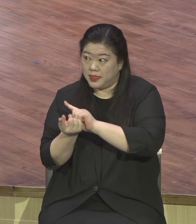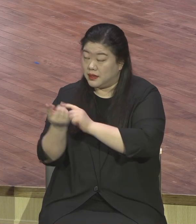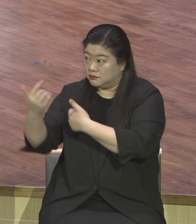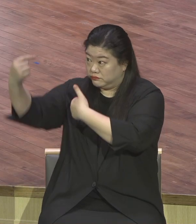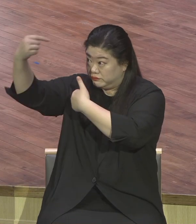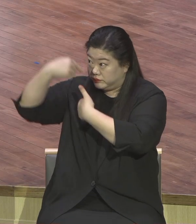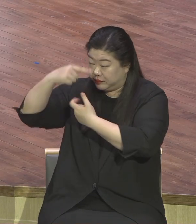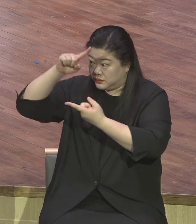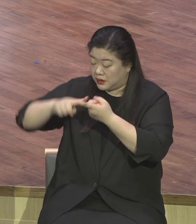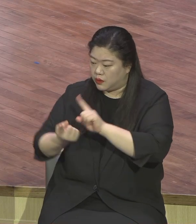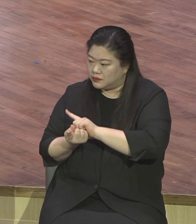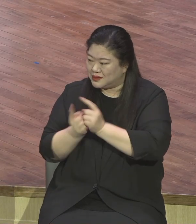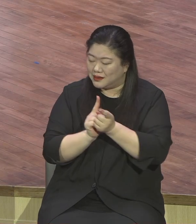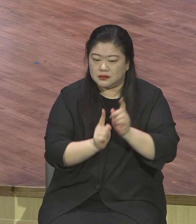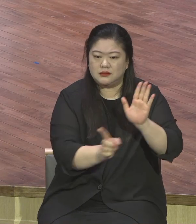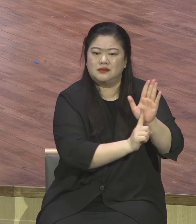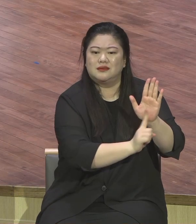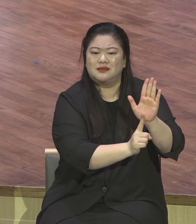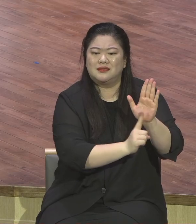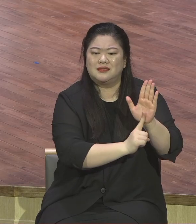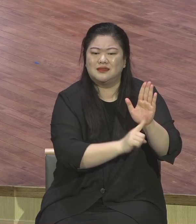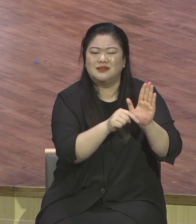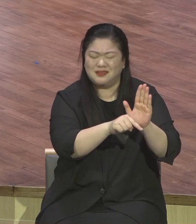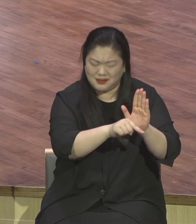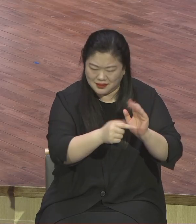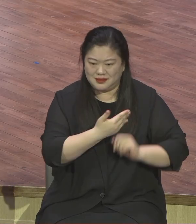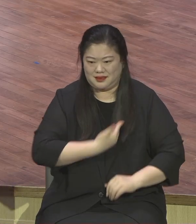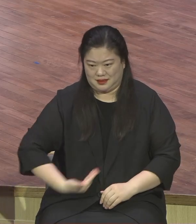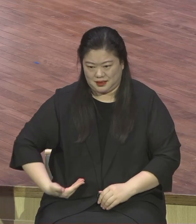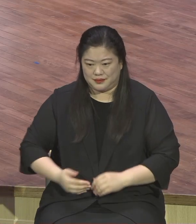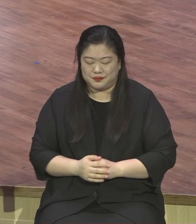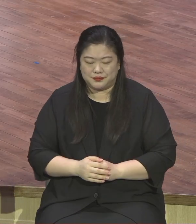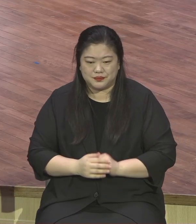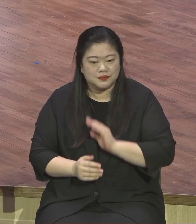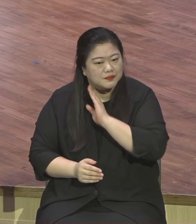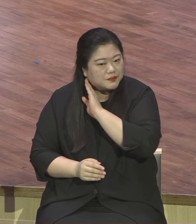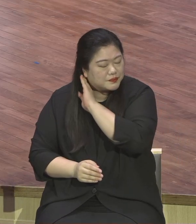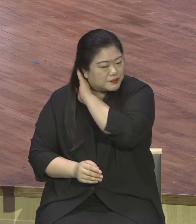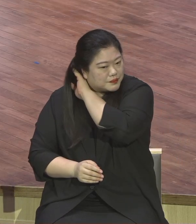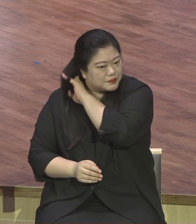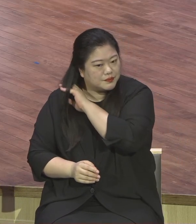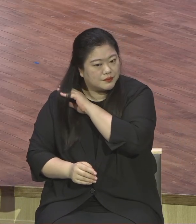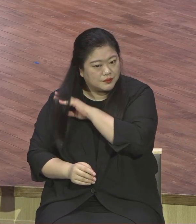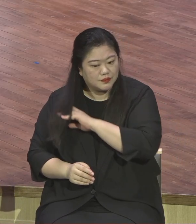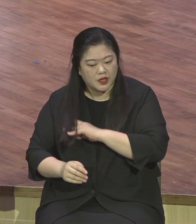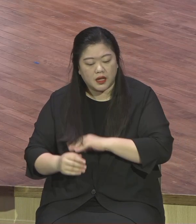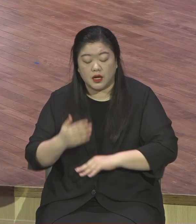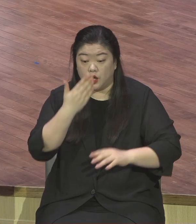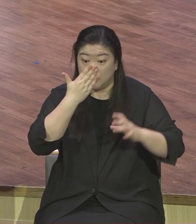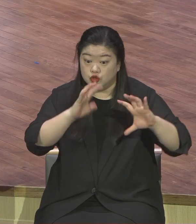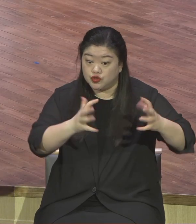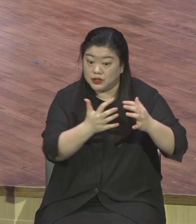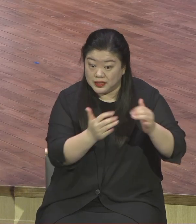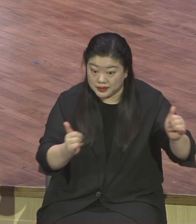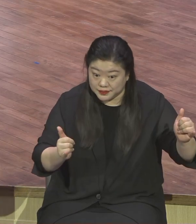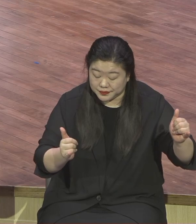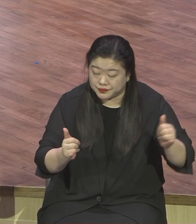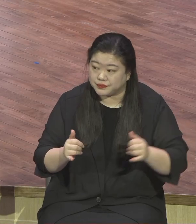1차 초청 유대인입니다 그런데 유대 지도자들 비롯해 유대인들은 하나님의 초청 거부했습니다 신랑